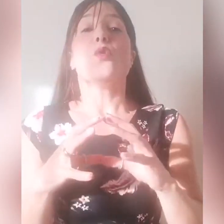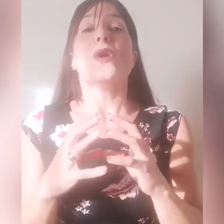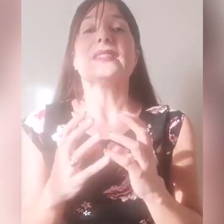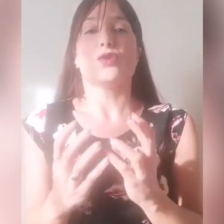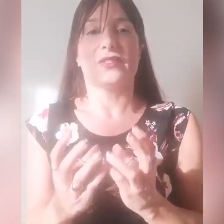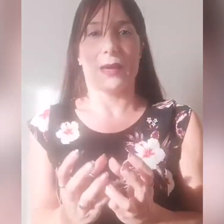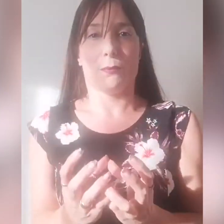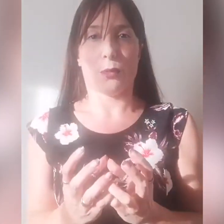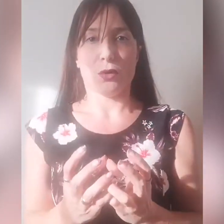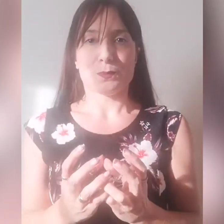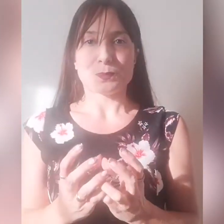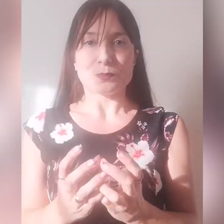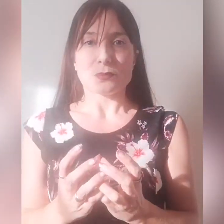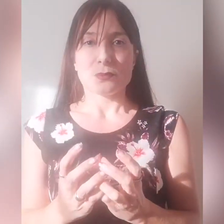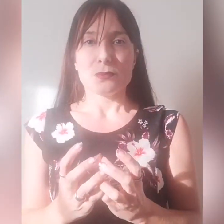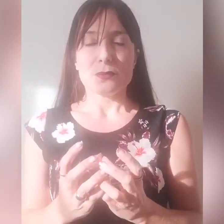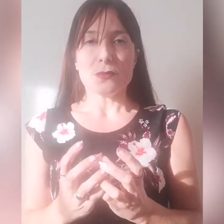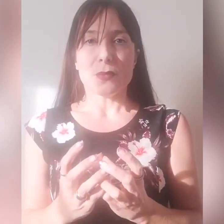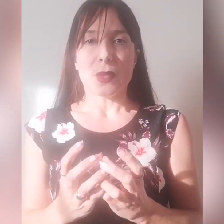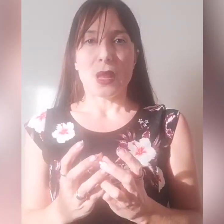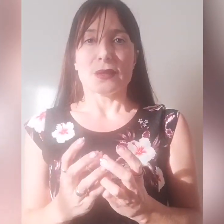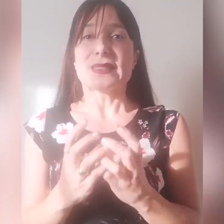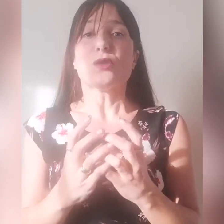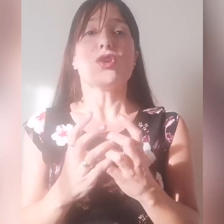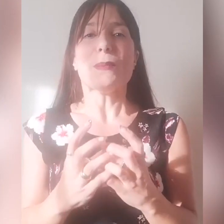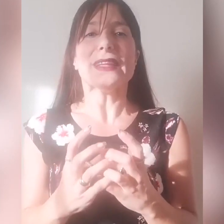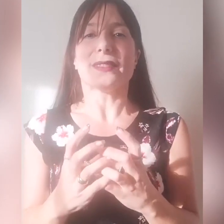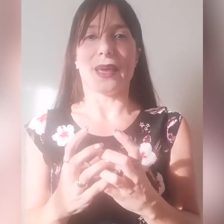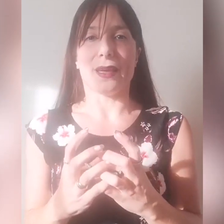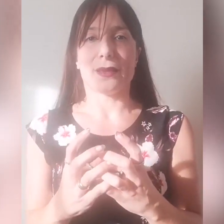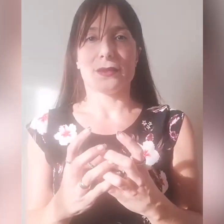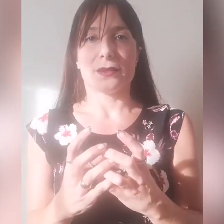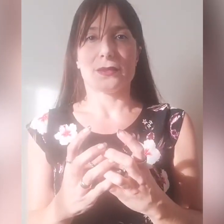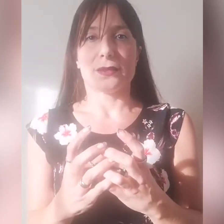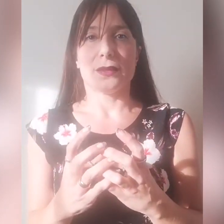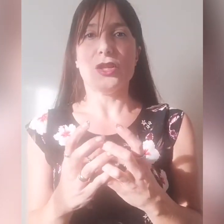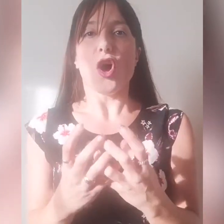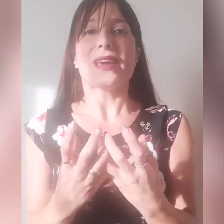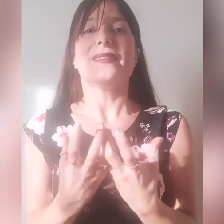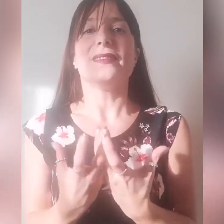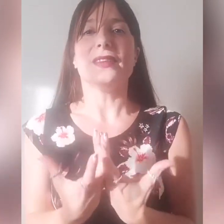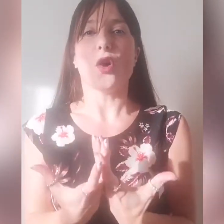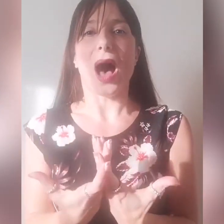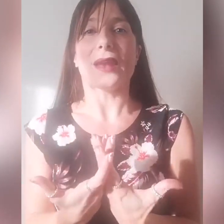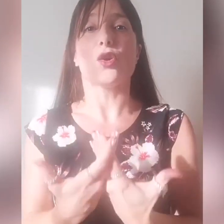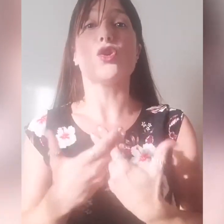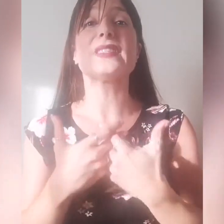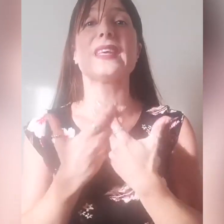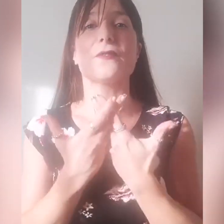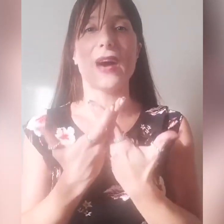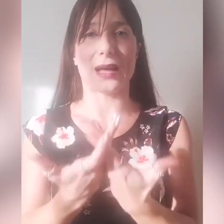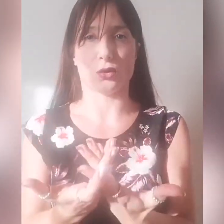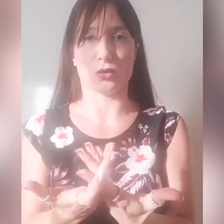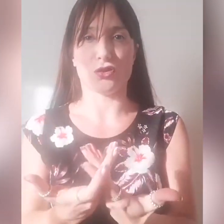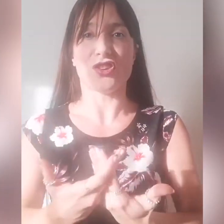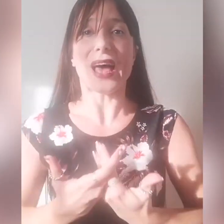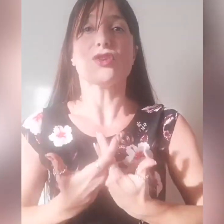questo tempo sicuramente gli occhi di Dio hanno osservato, ci hanno